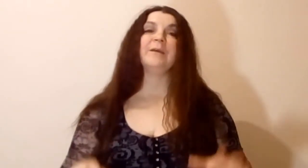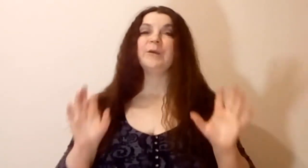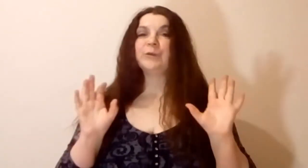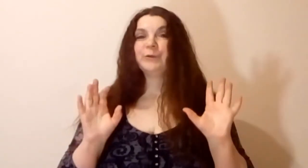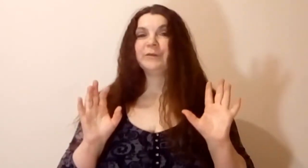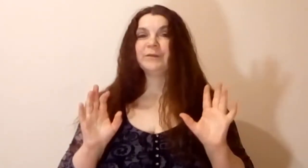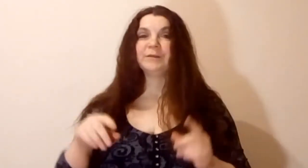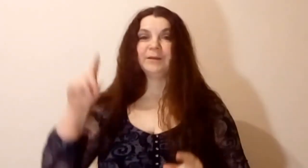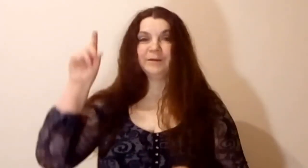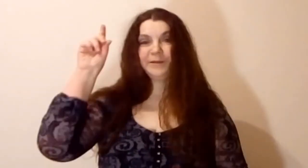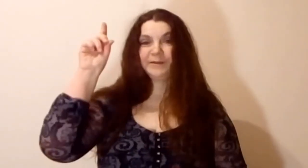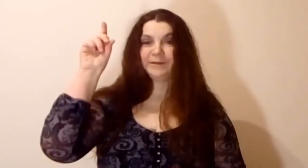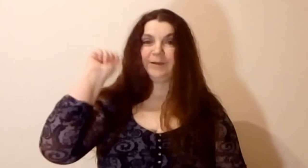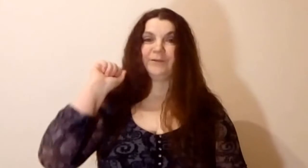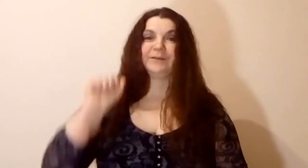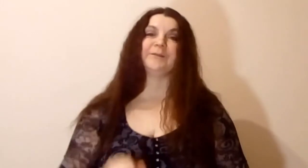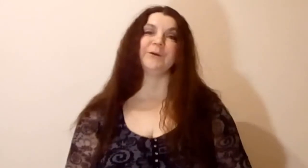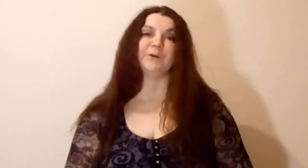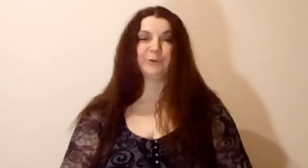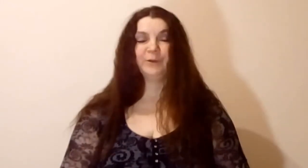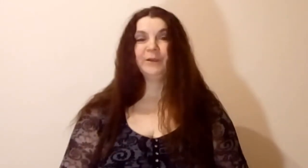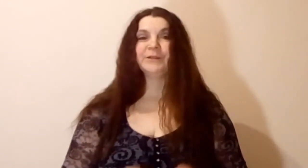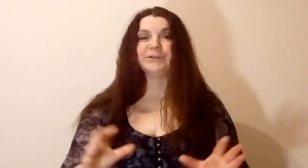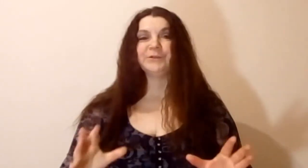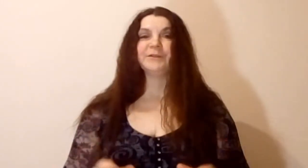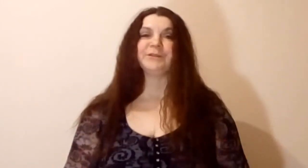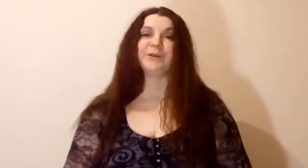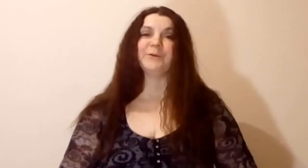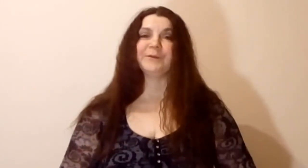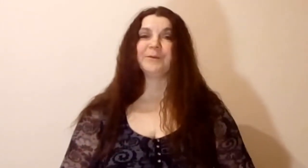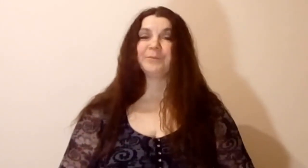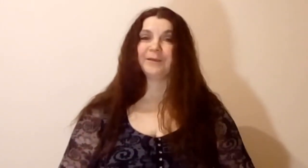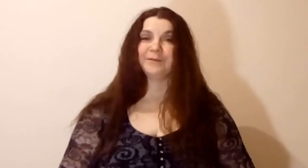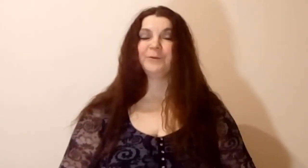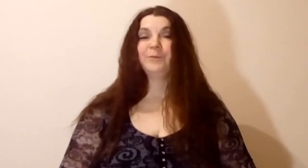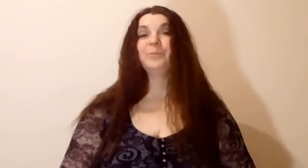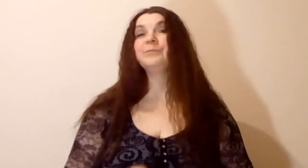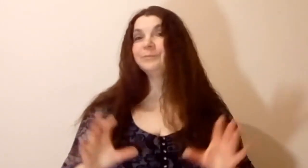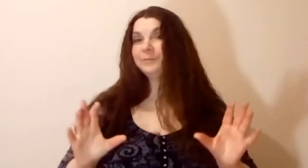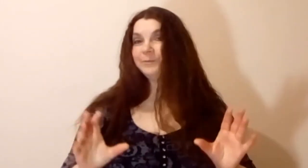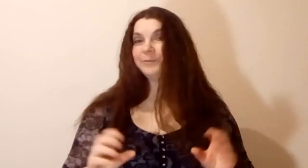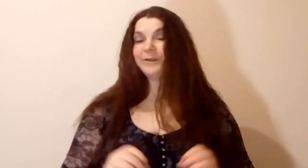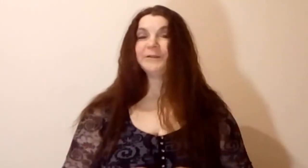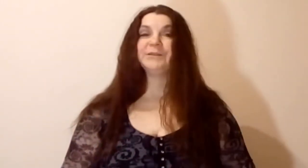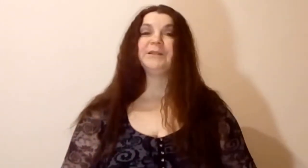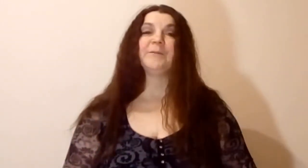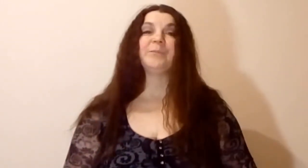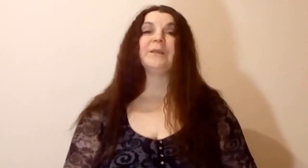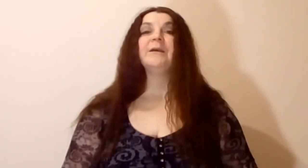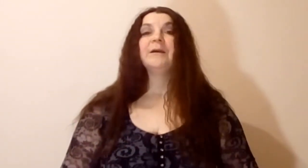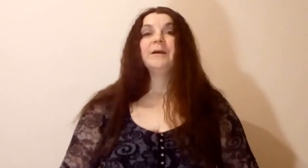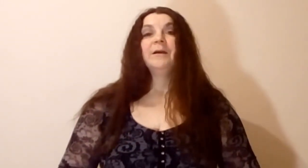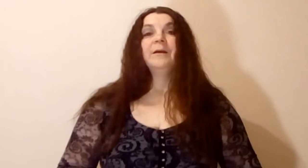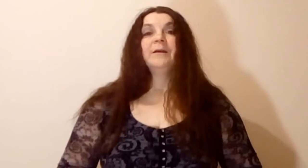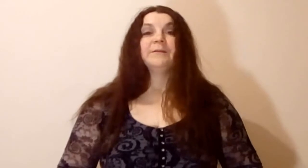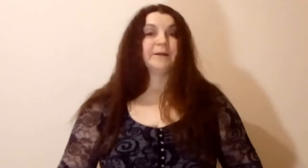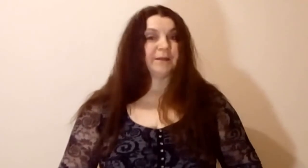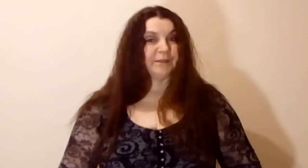То есть где-то там вас наверху ждет очередное пять предложений. На каждое